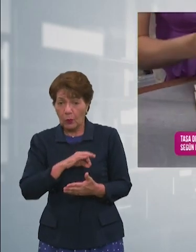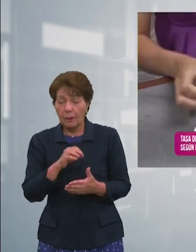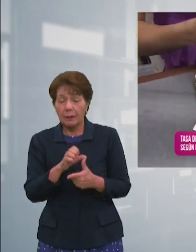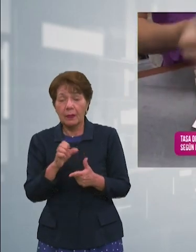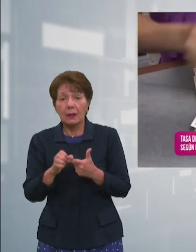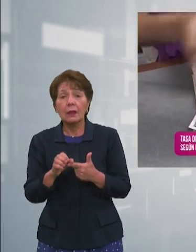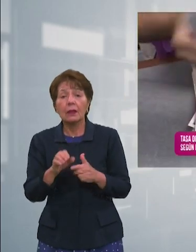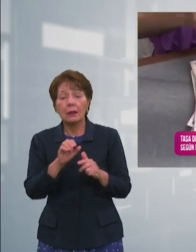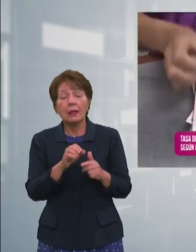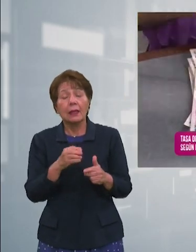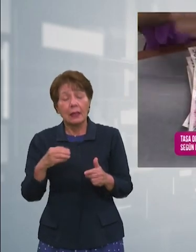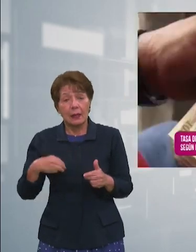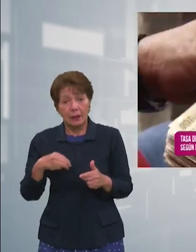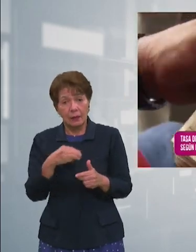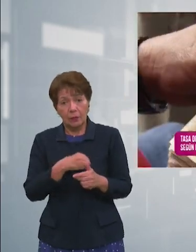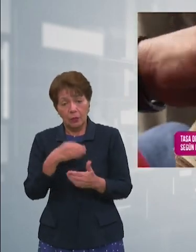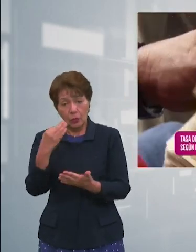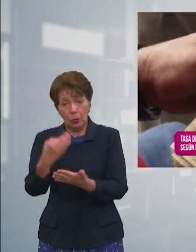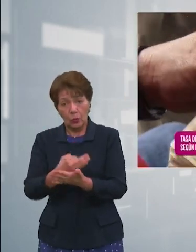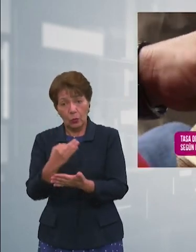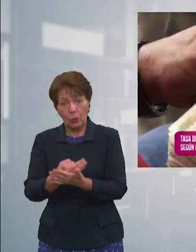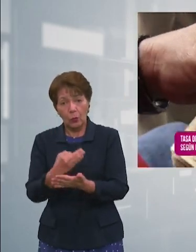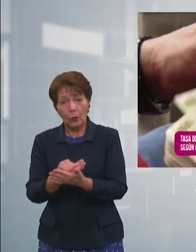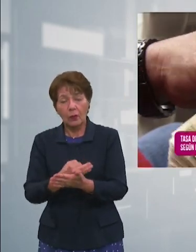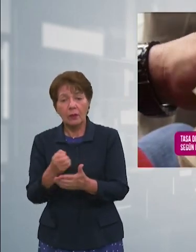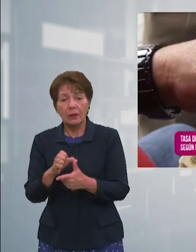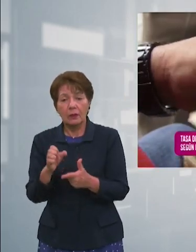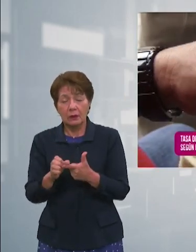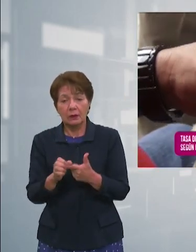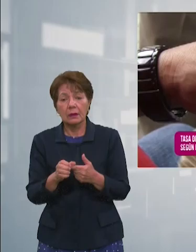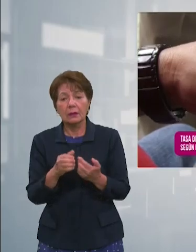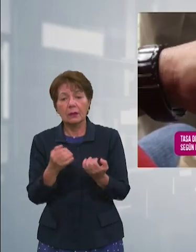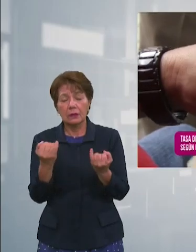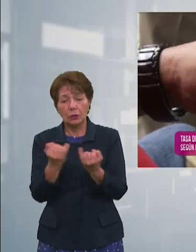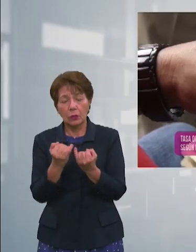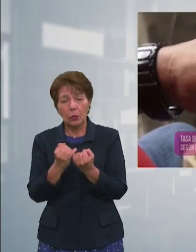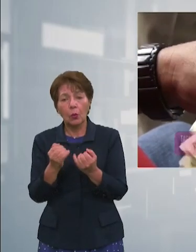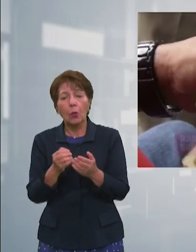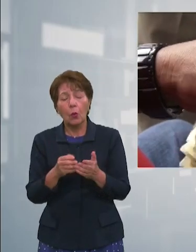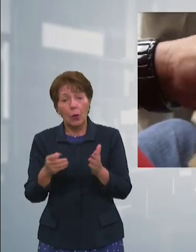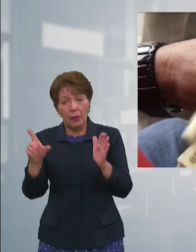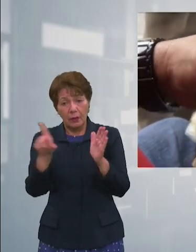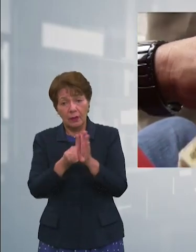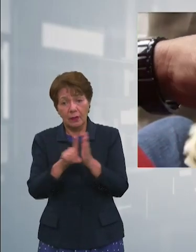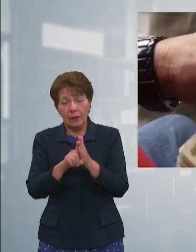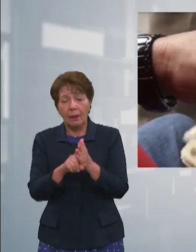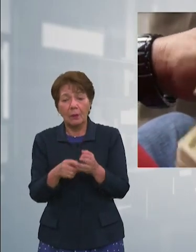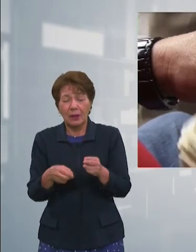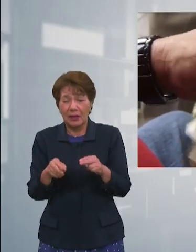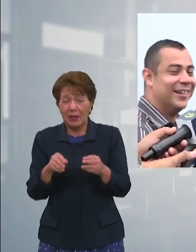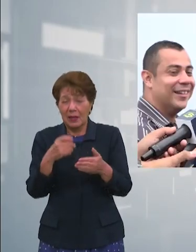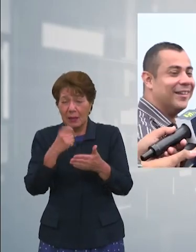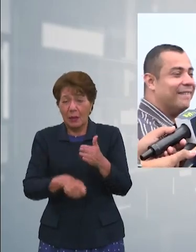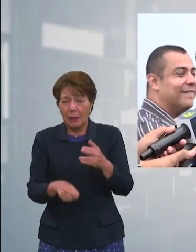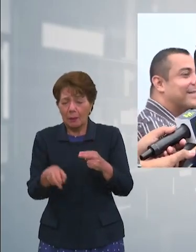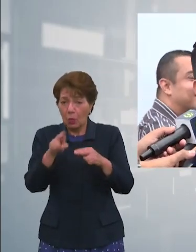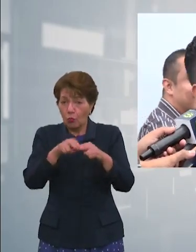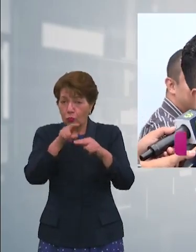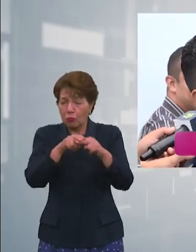Cristian Duarte esto se deberá a la normalización de las políticas ya que la inflación externa se ha controlado En este momento el gobierno está